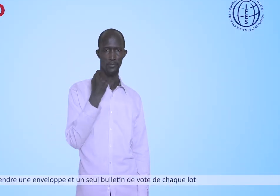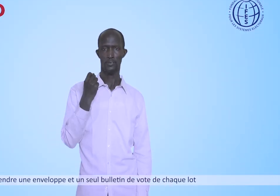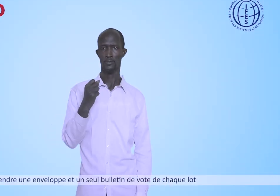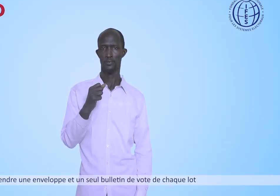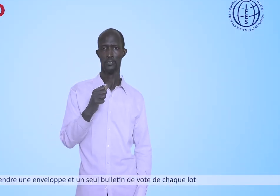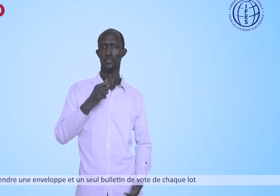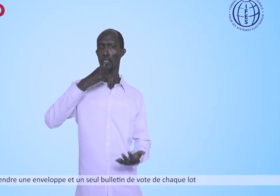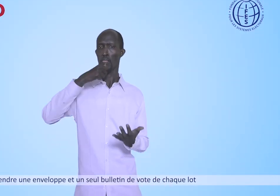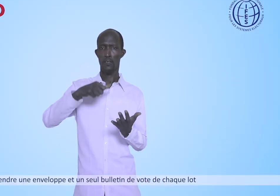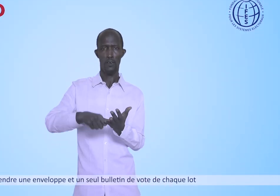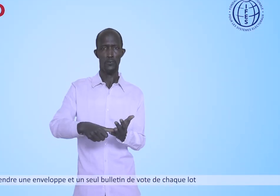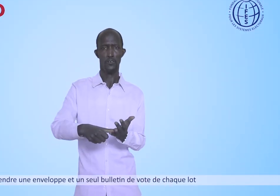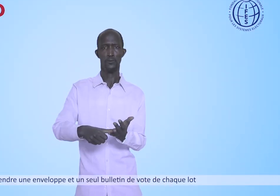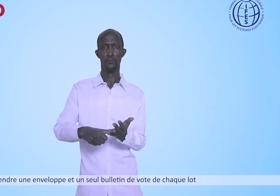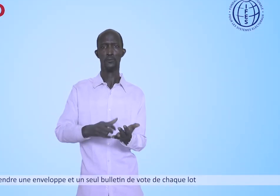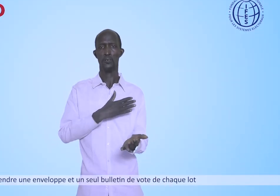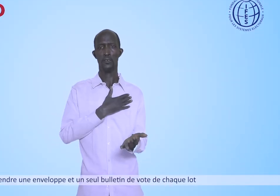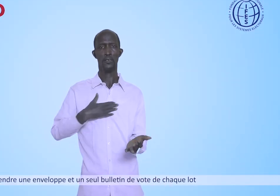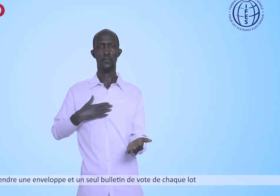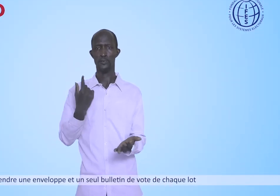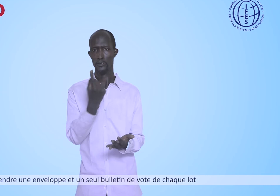Prendre une enveloppe et un seul bulletin de vote de chaque lot